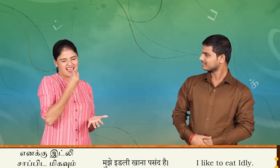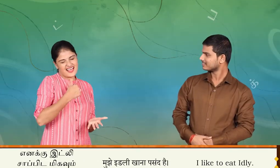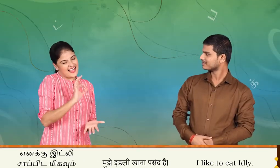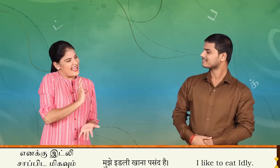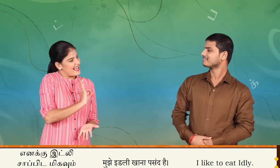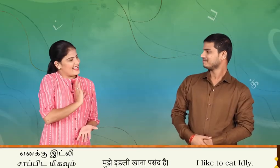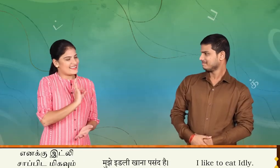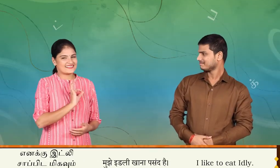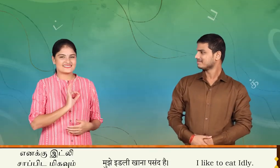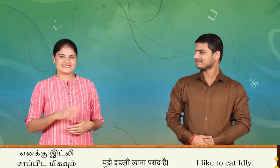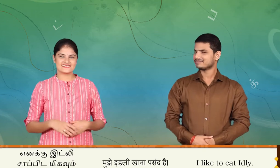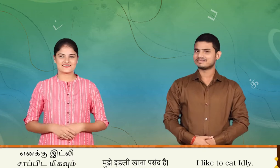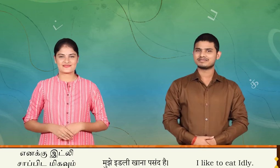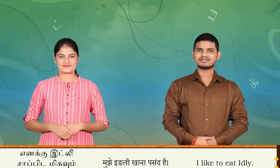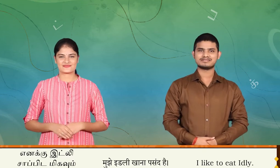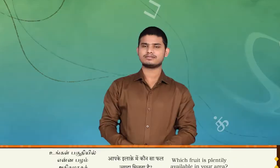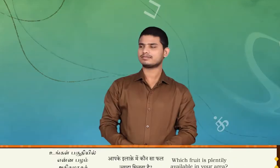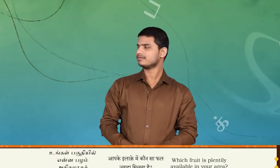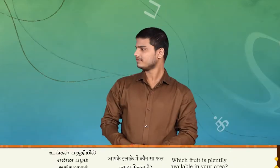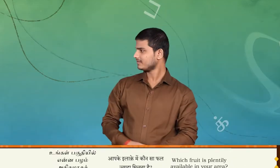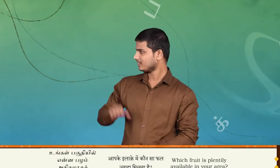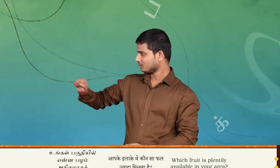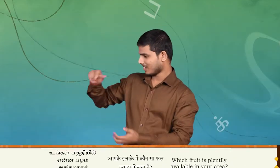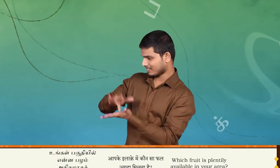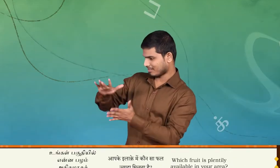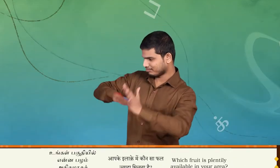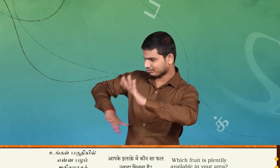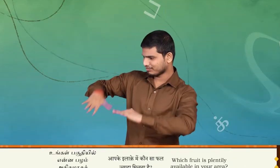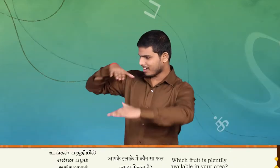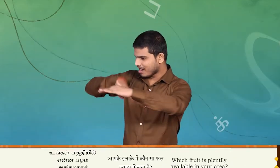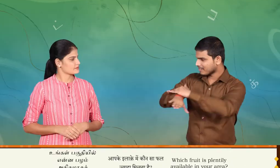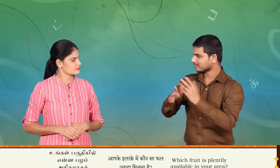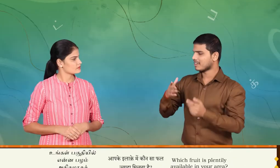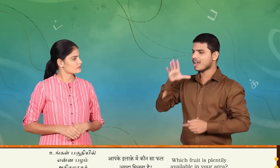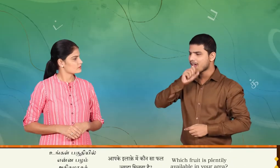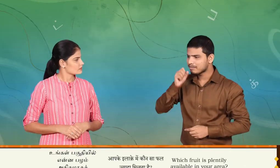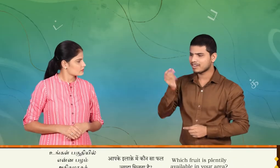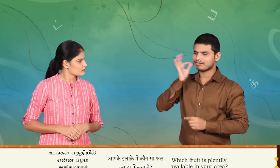மிகவும் பெடிக்கும் உங்கள் பகுதியில் என்ன பழ மதிகமாக